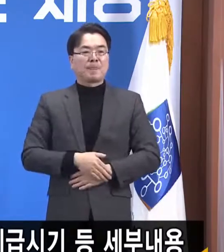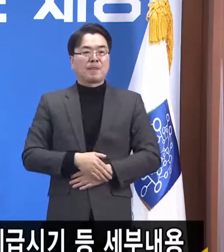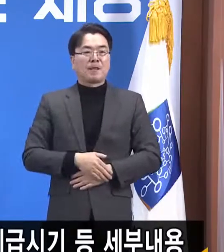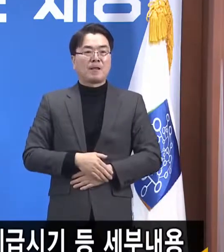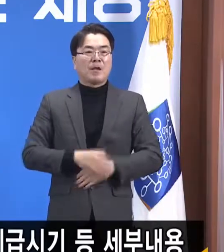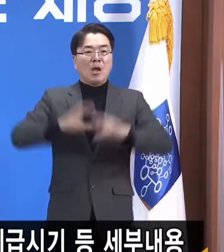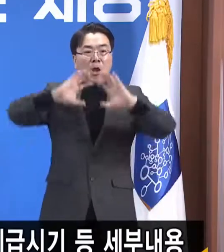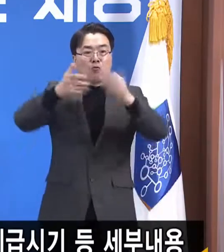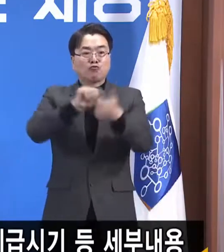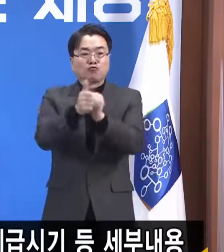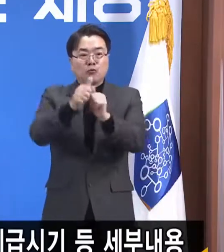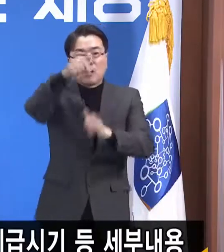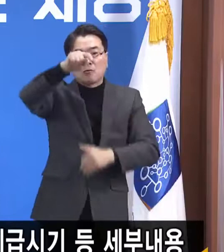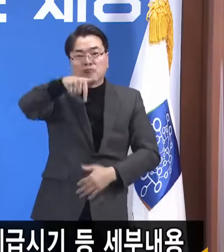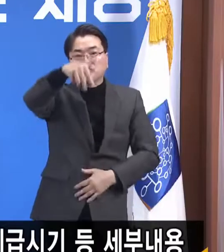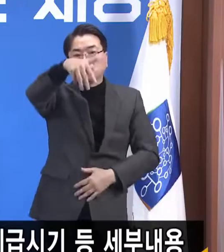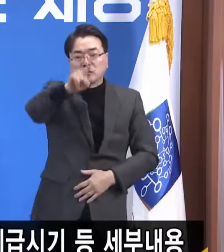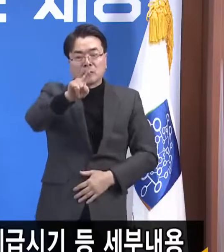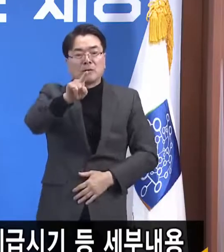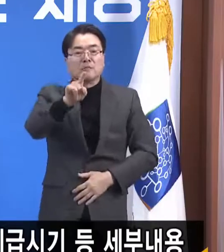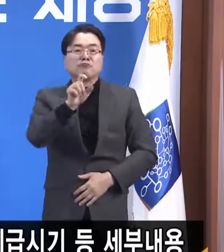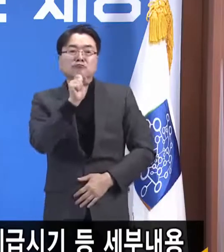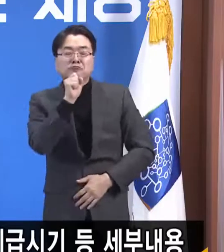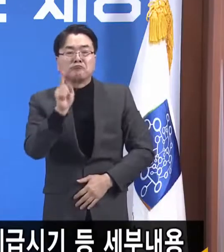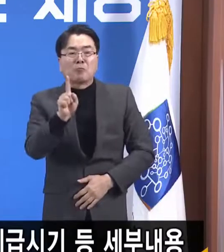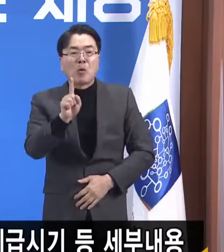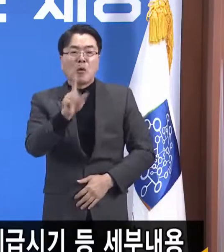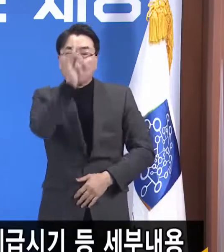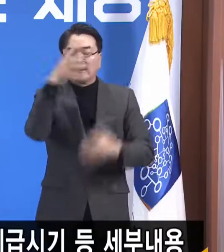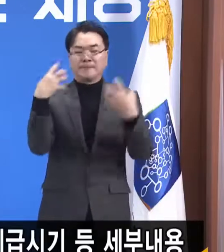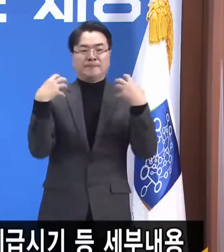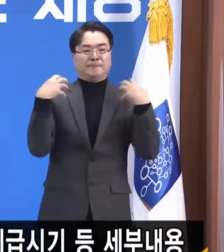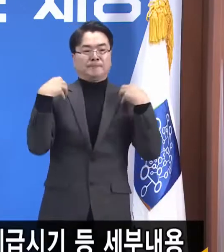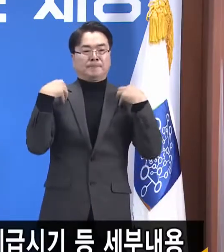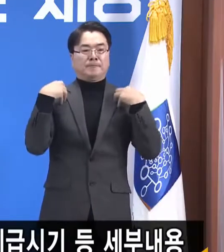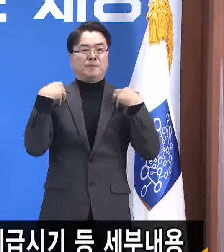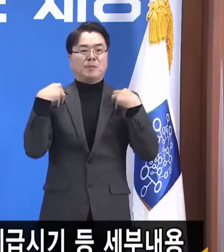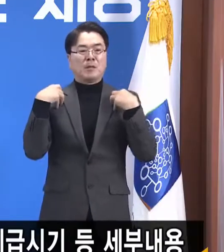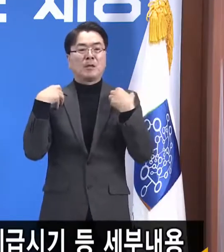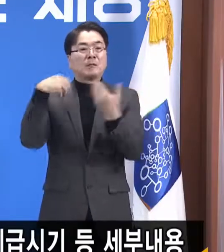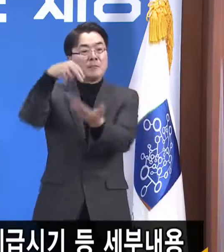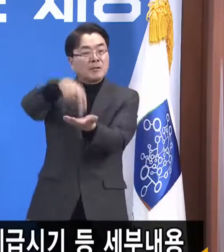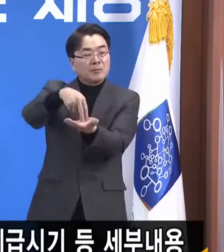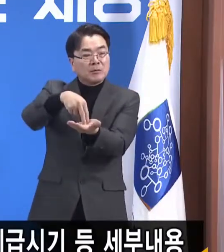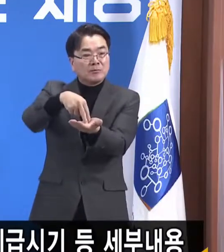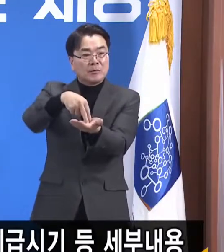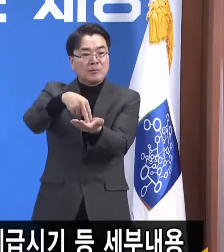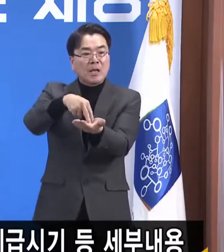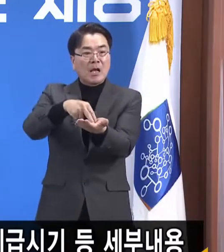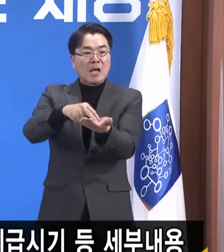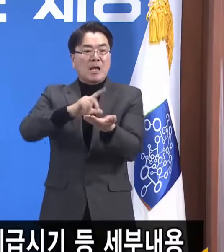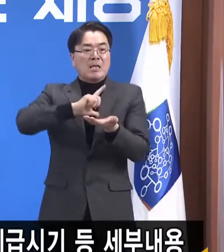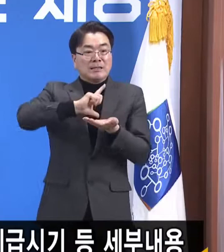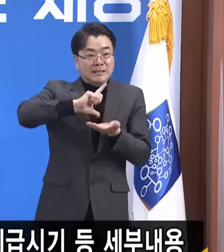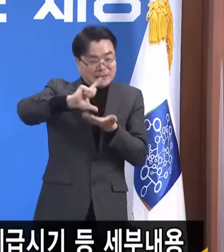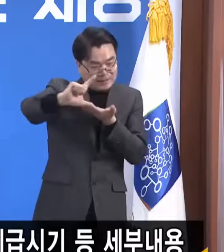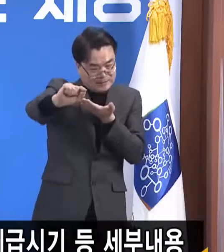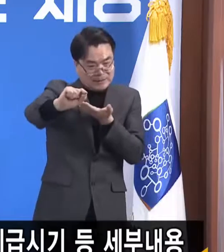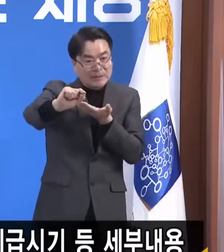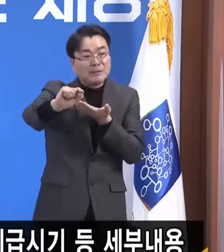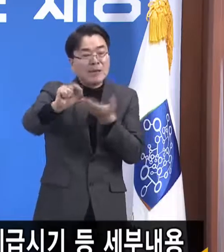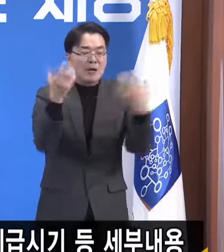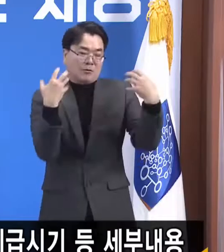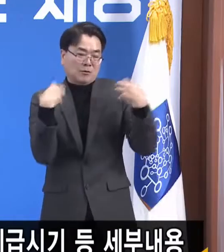산정할 때 그 국채 비율에는 중앙정부의 국채도 있지만 지방채, 지방정부들의 지방채도